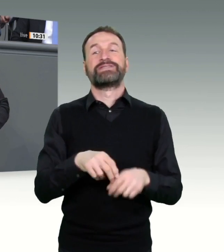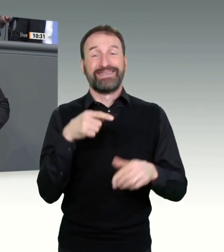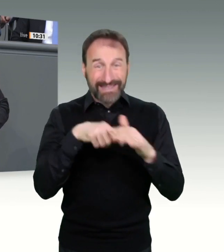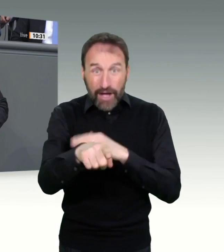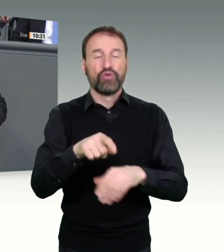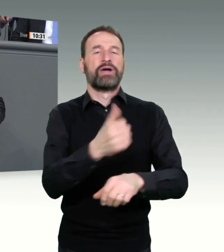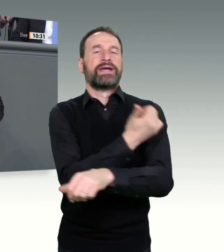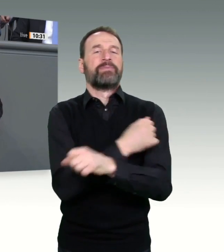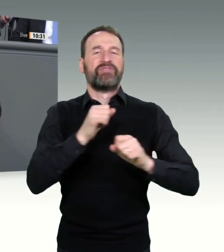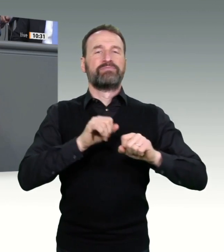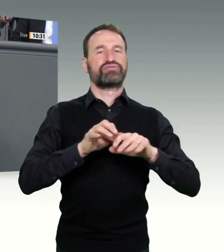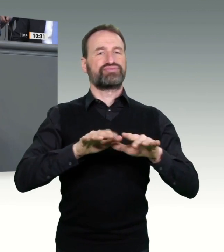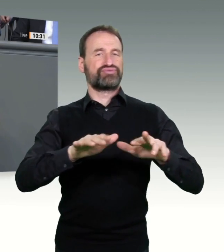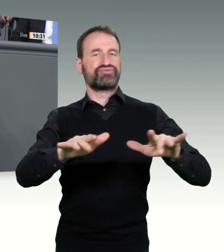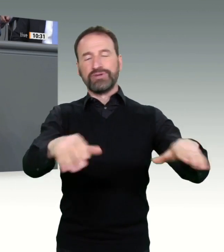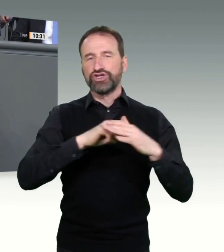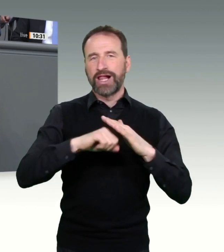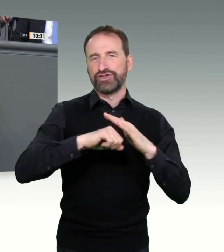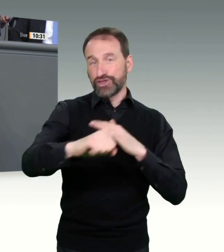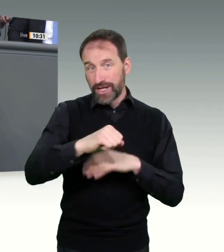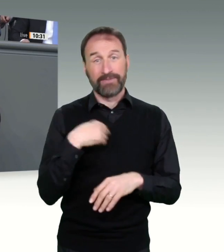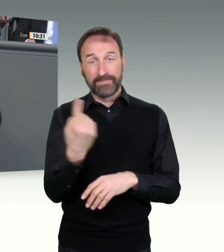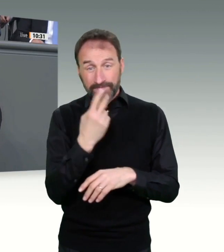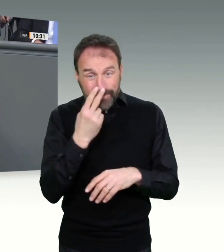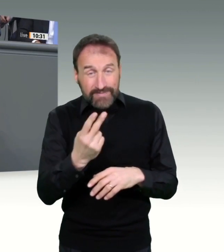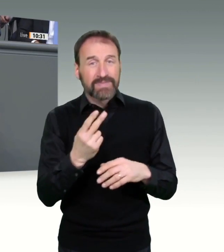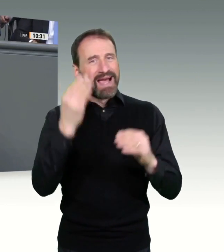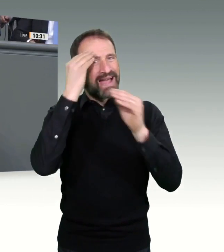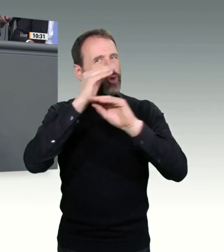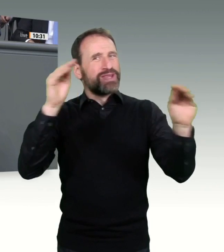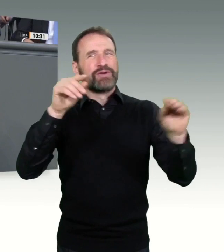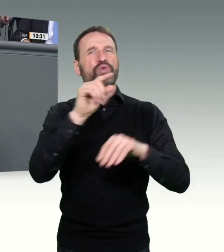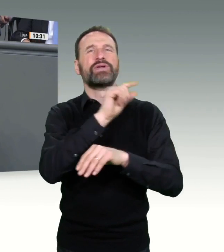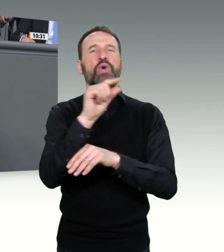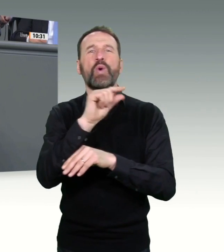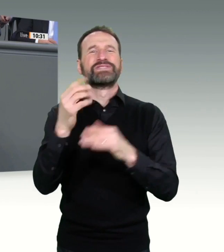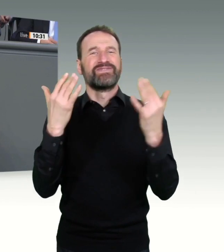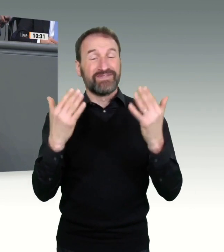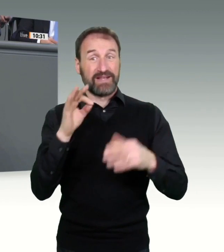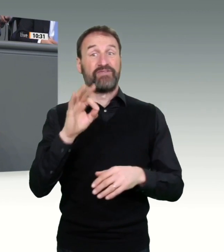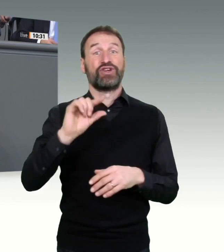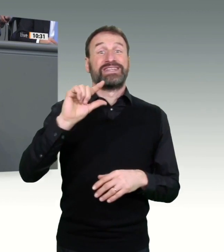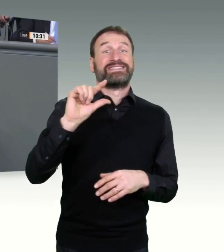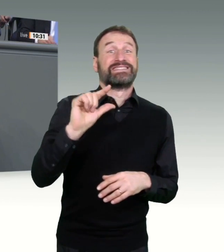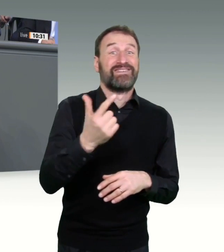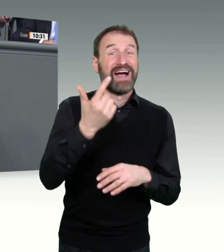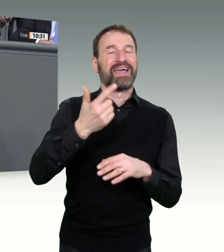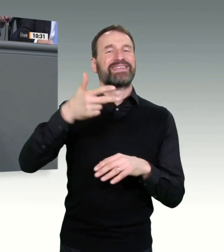das zweite Quartal mit 76,9 Millionen Dosen und für das dritte Quartal mit fast 100 Millionen